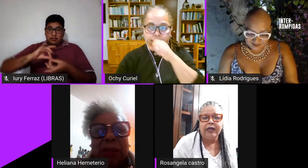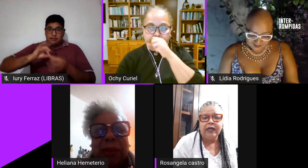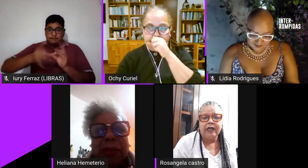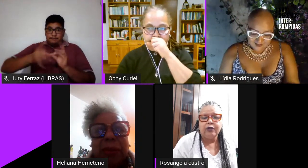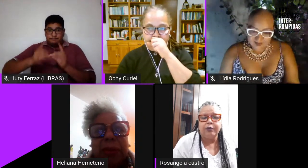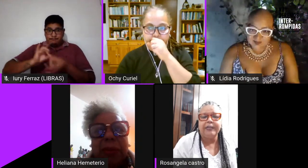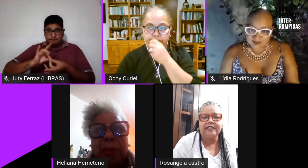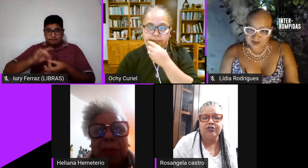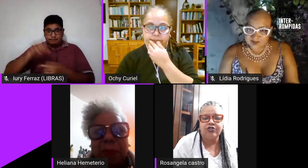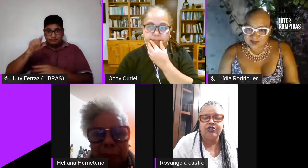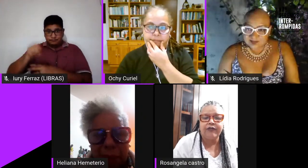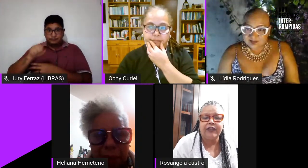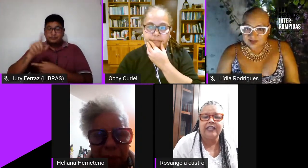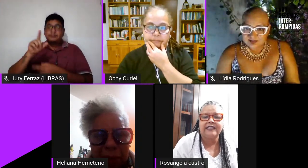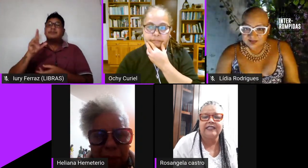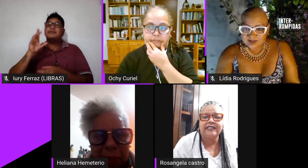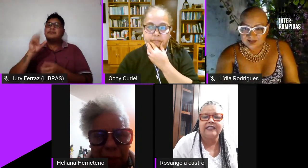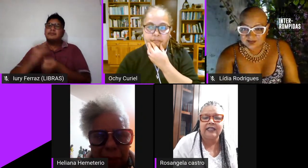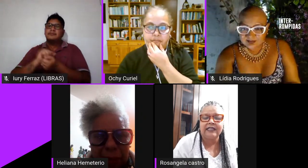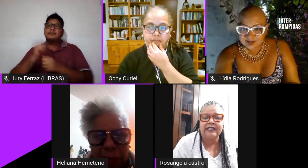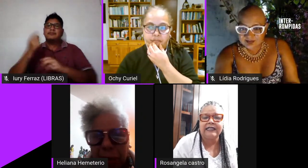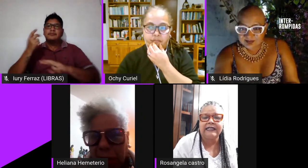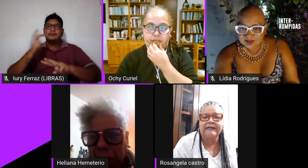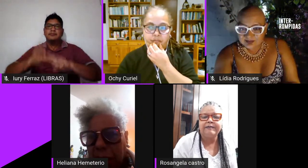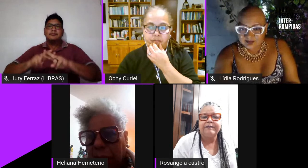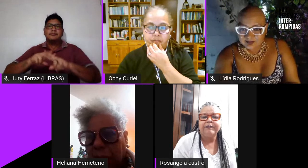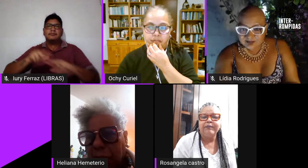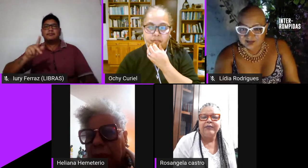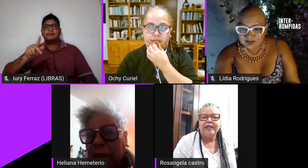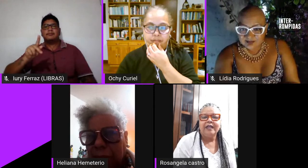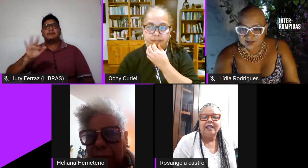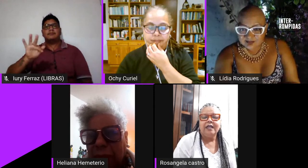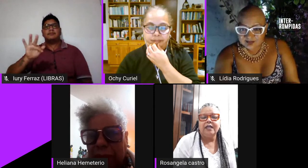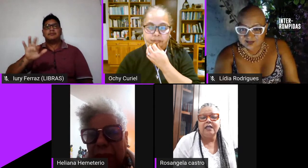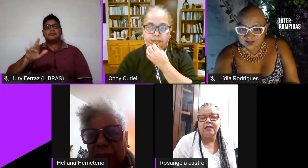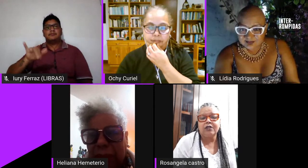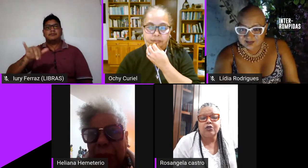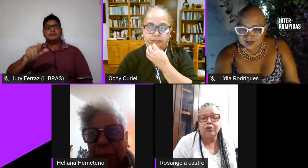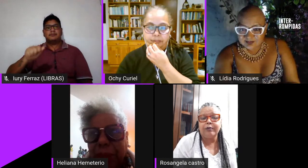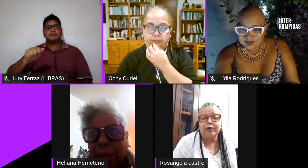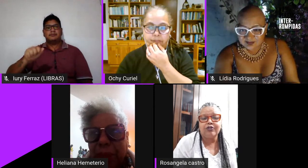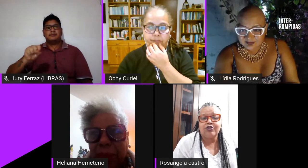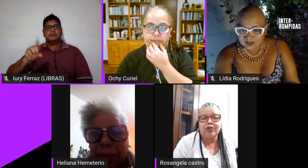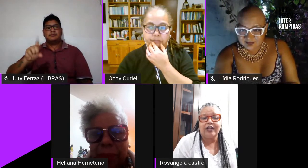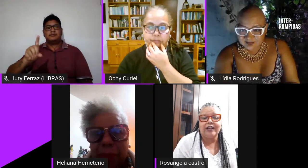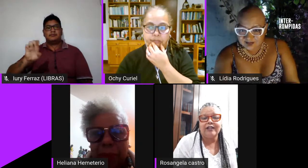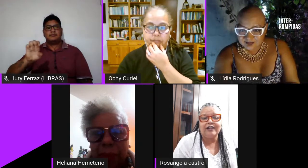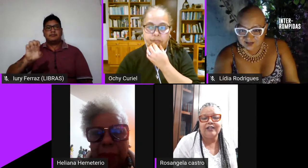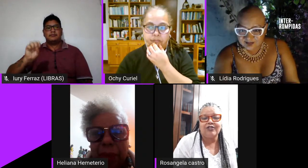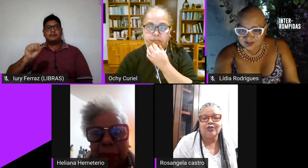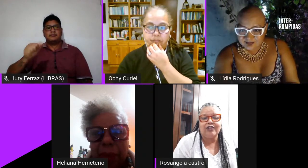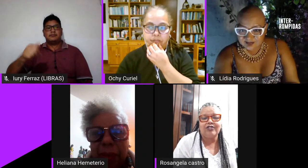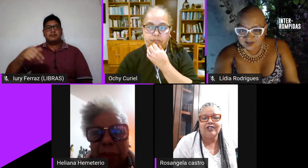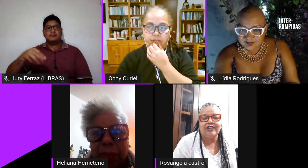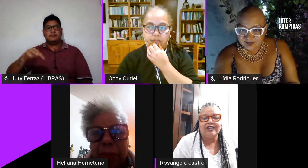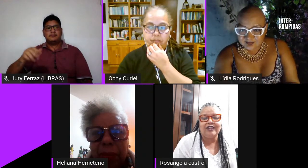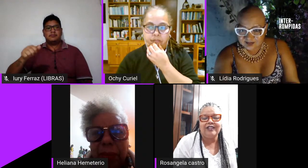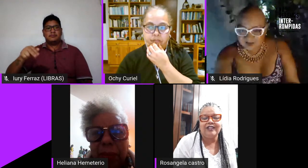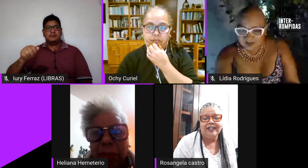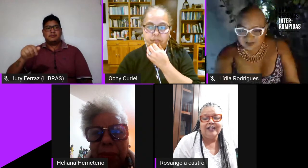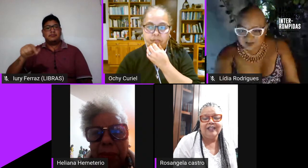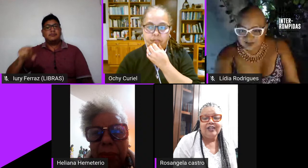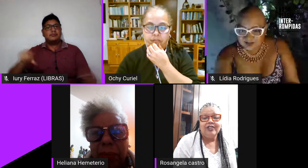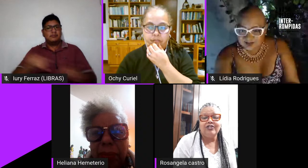no presídio de feira de santana né e sobre histórica história de